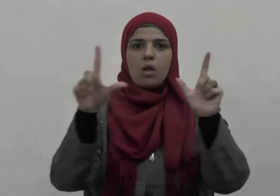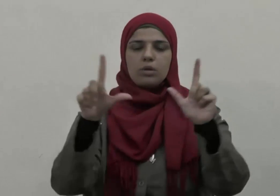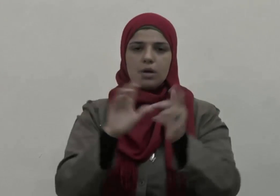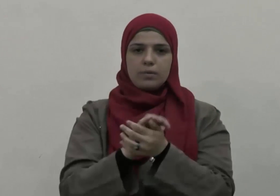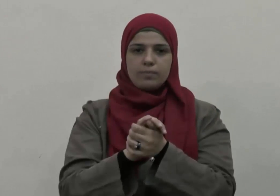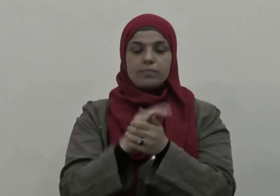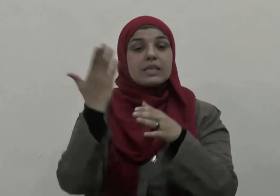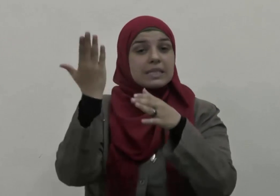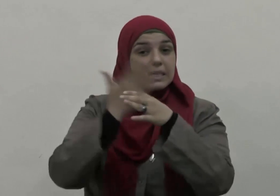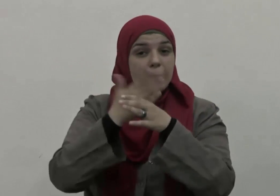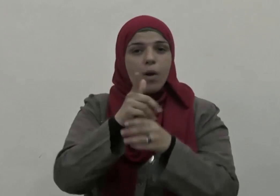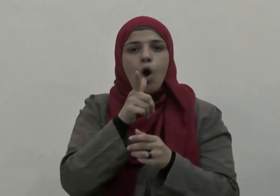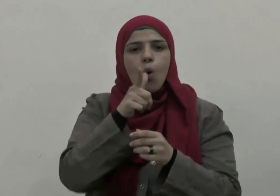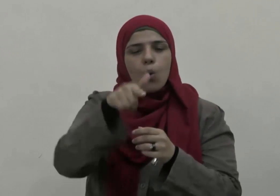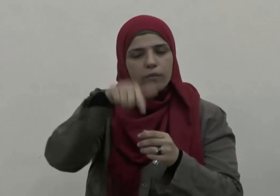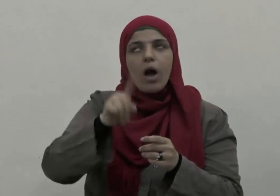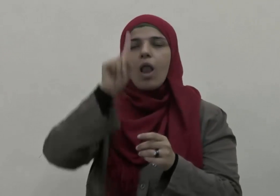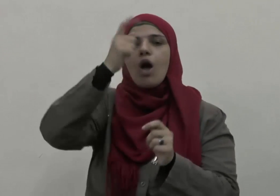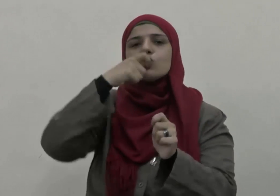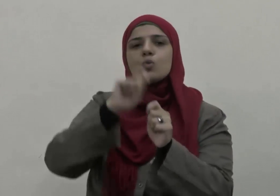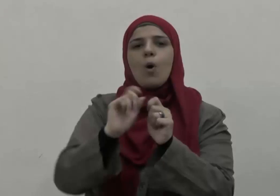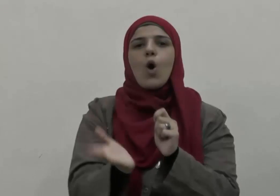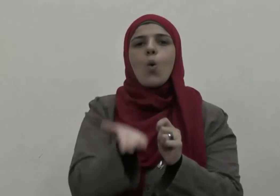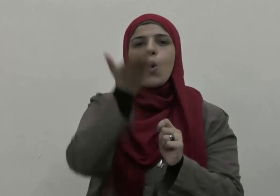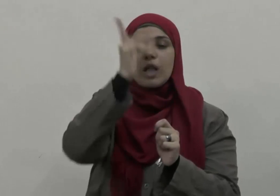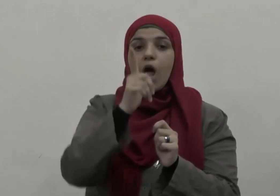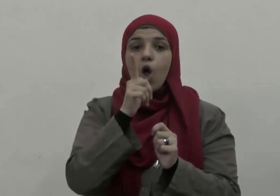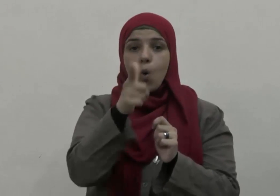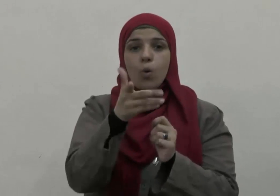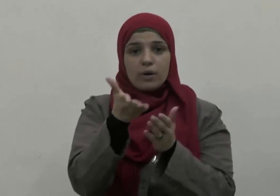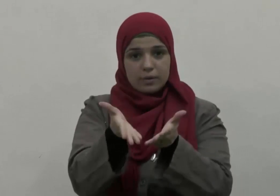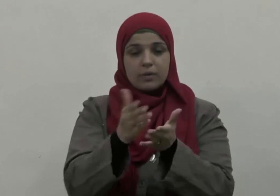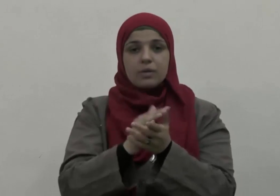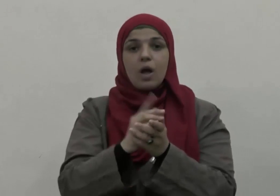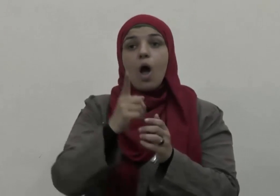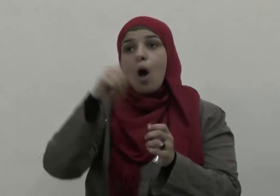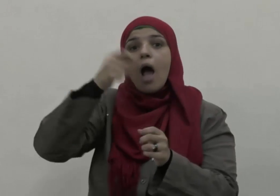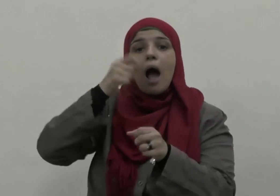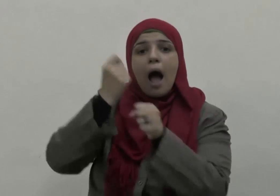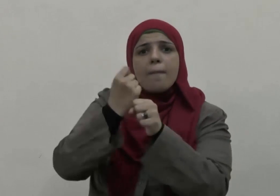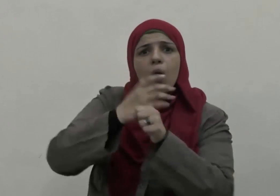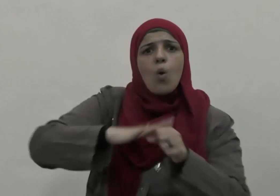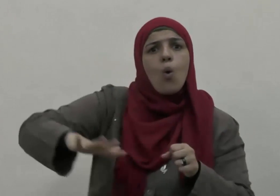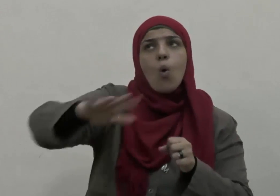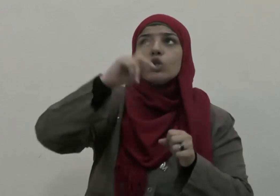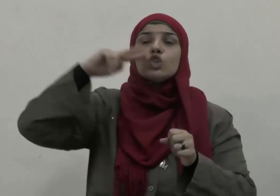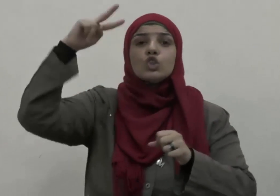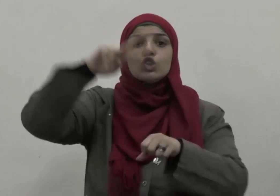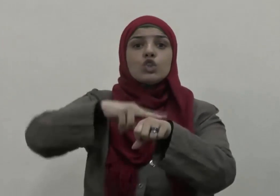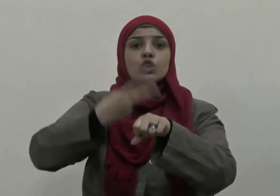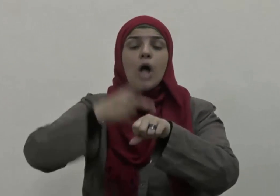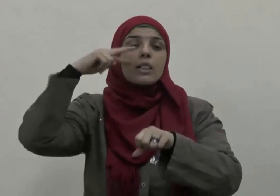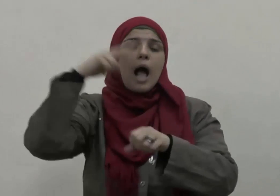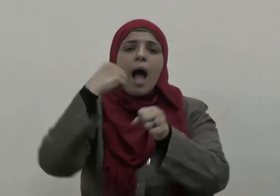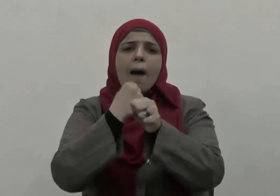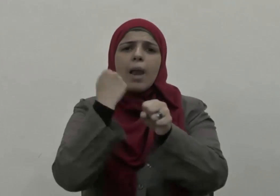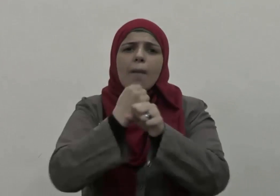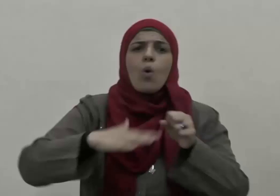حيث يقول الحق سبحانه وقل اعملوا فسار الله عملكم